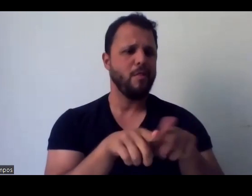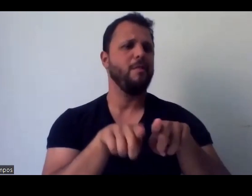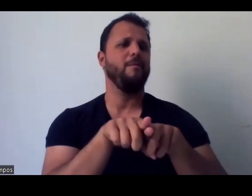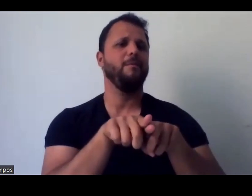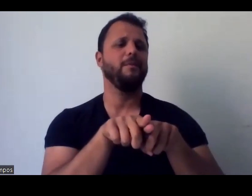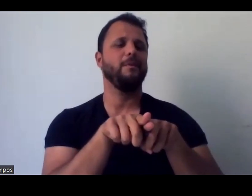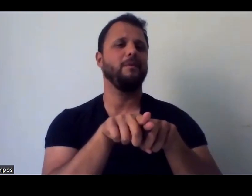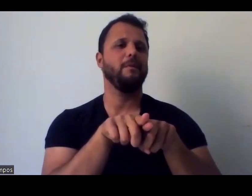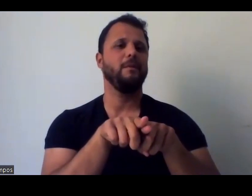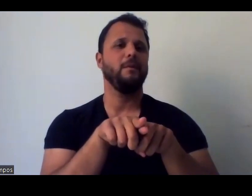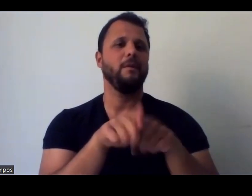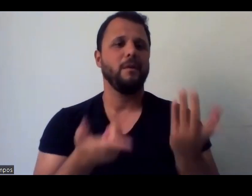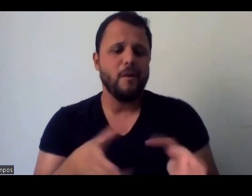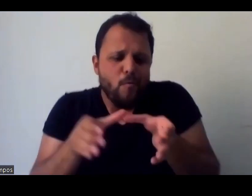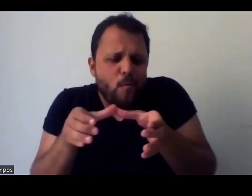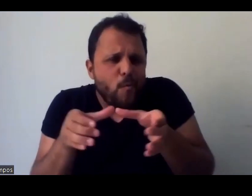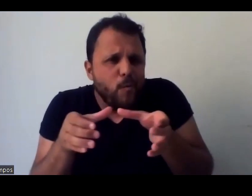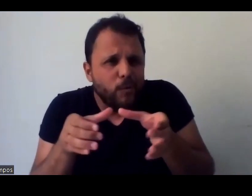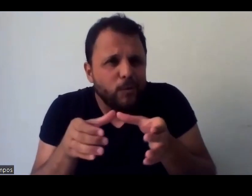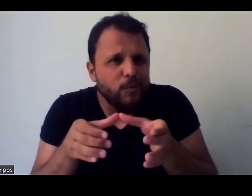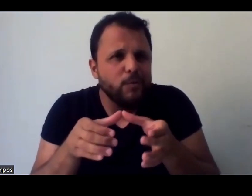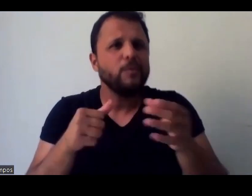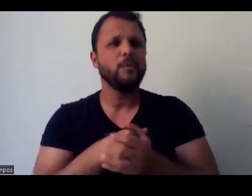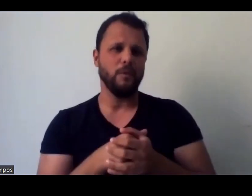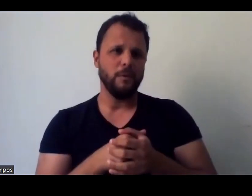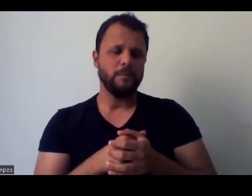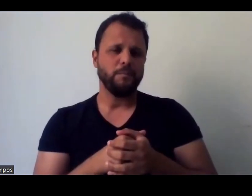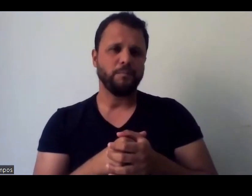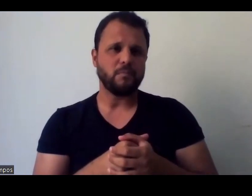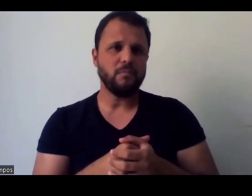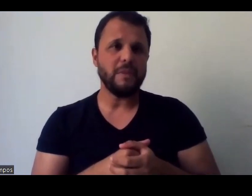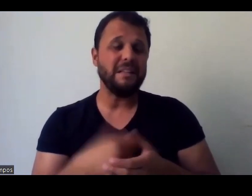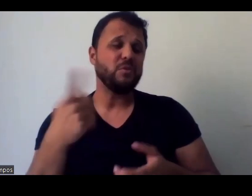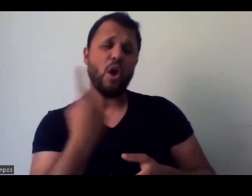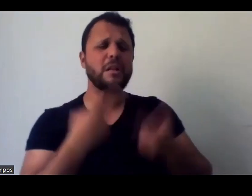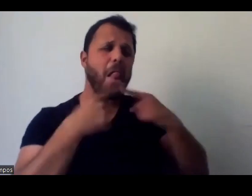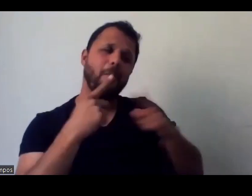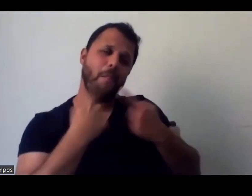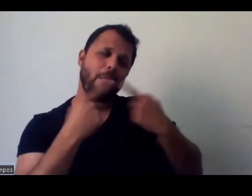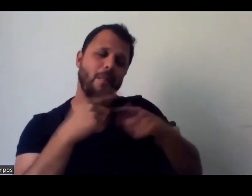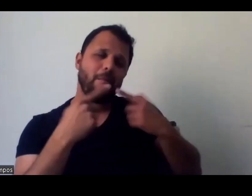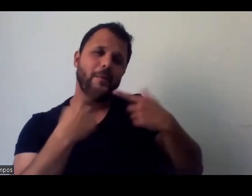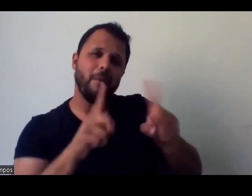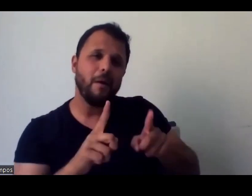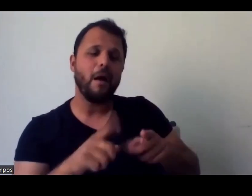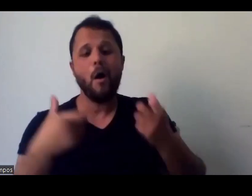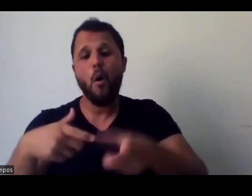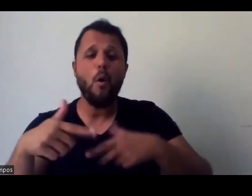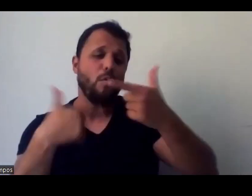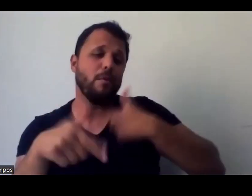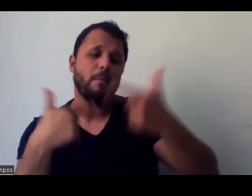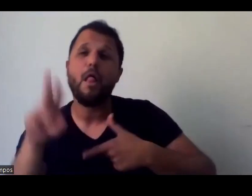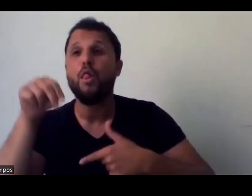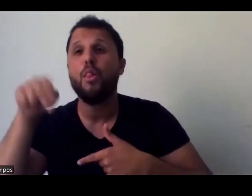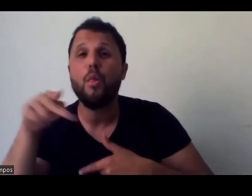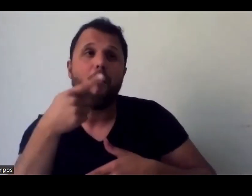conjunto, acho que a gente está falando a mesma coisa, mas, tipo, não vai, a gente encontra gente reclamando, ai, onde eu trabalho, ninguém nunca veio falar